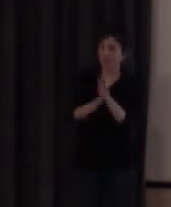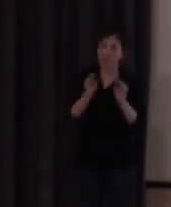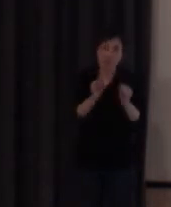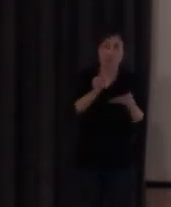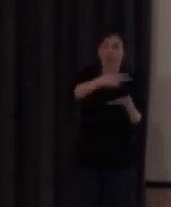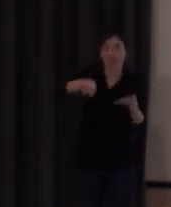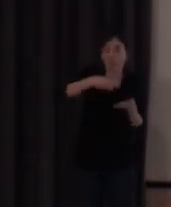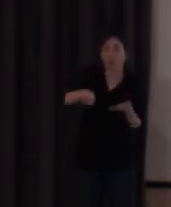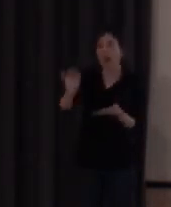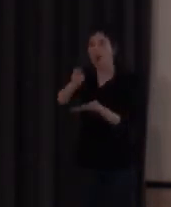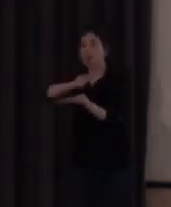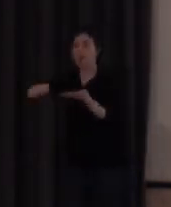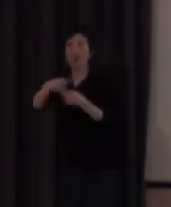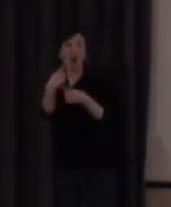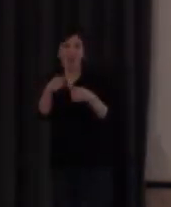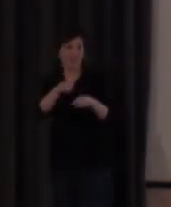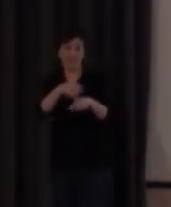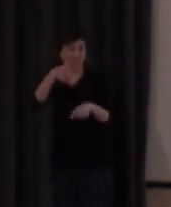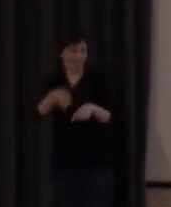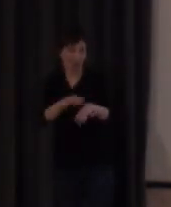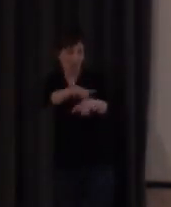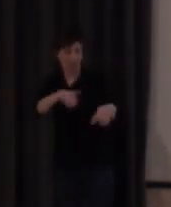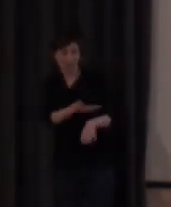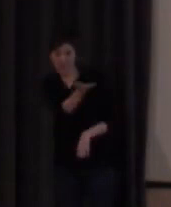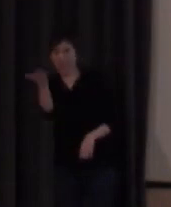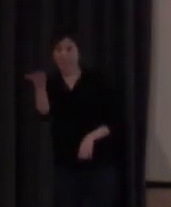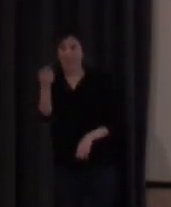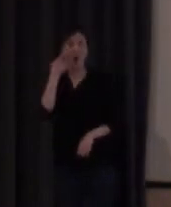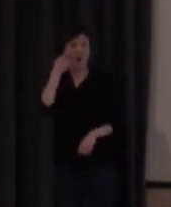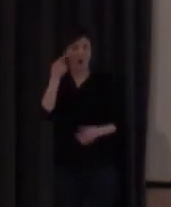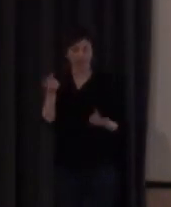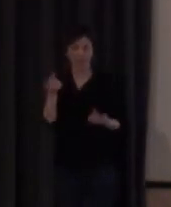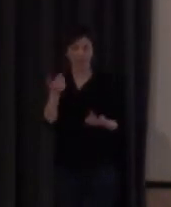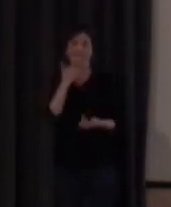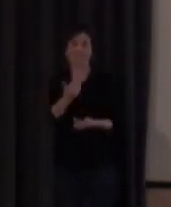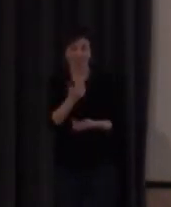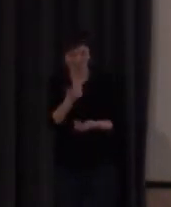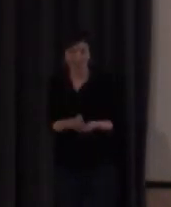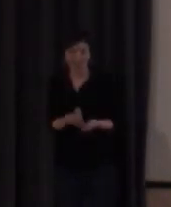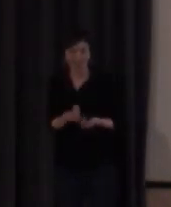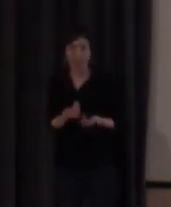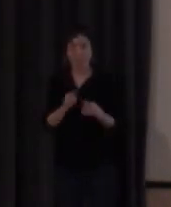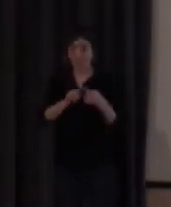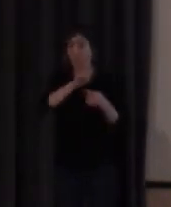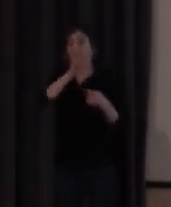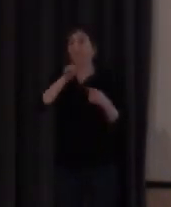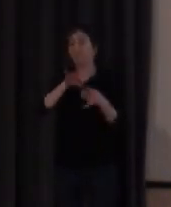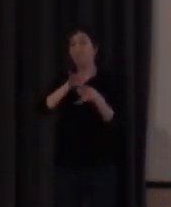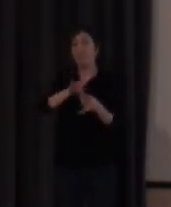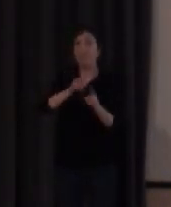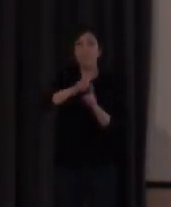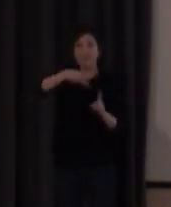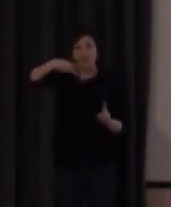probablemente gran parte de ustedes conozcan. Vamos a hacer una aproximación académica desde la